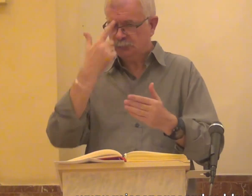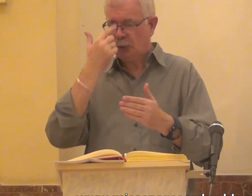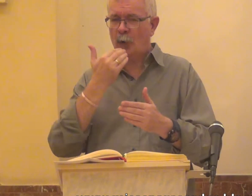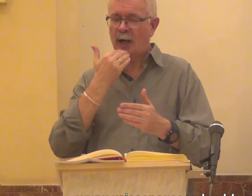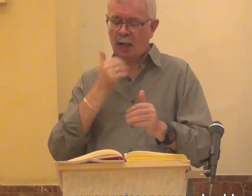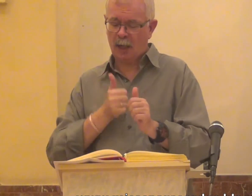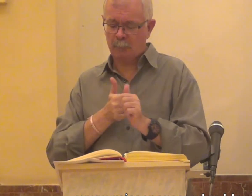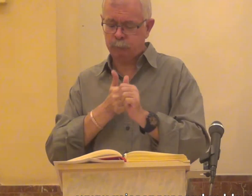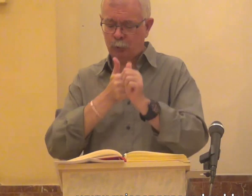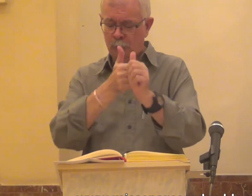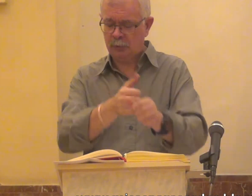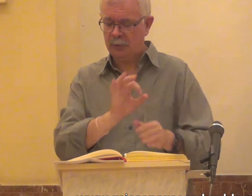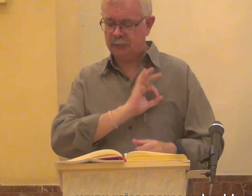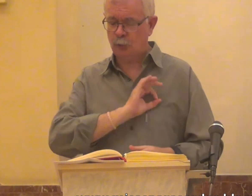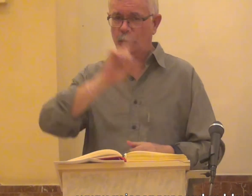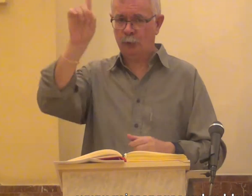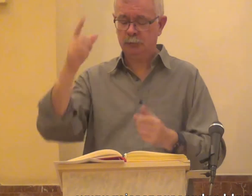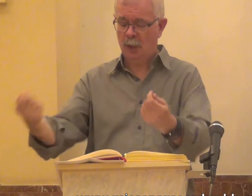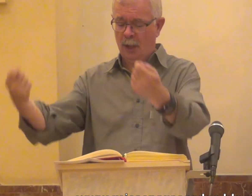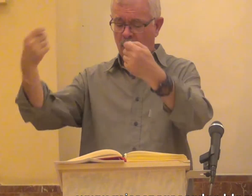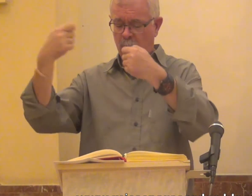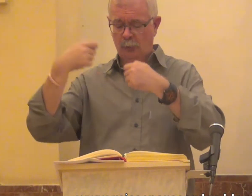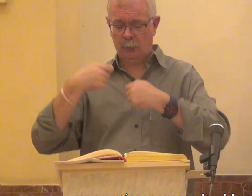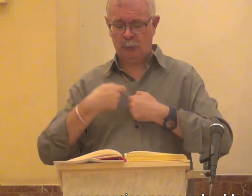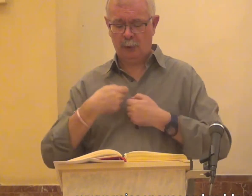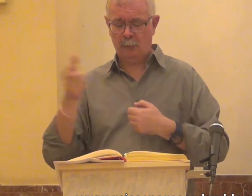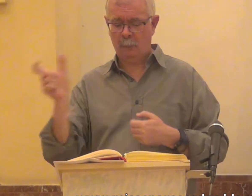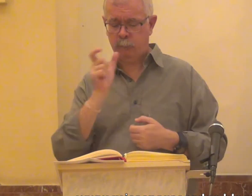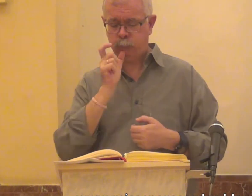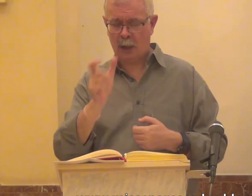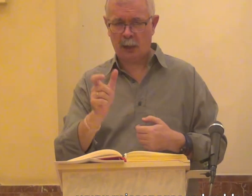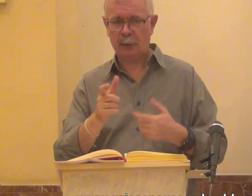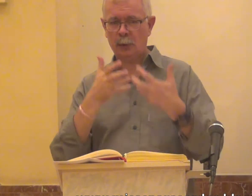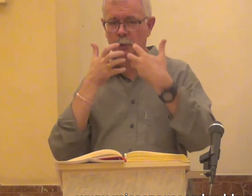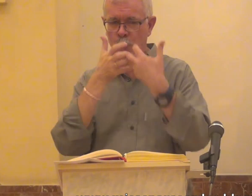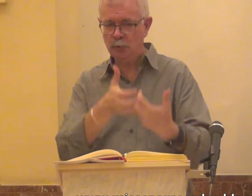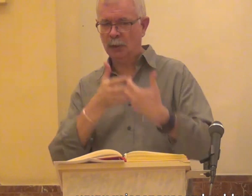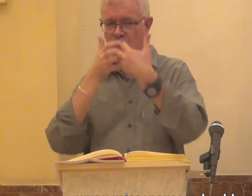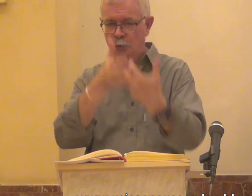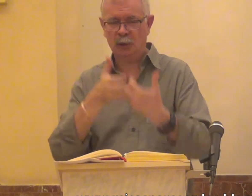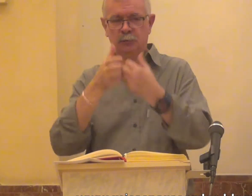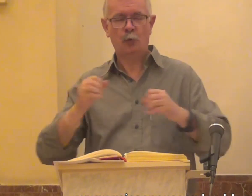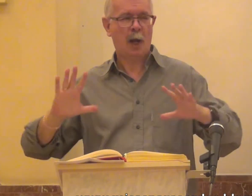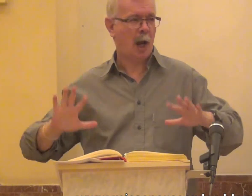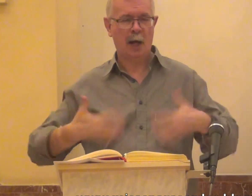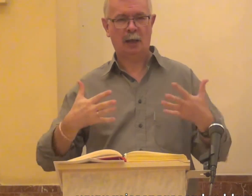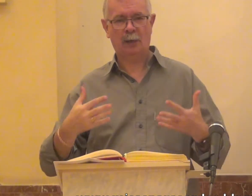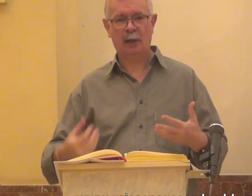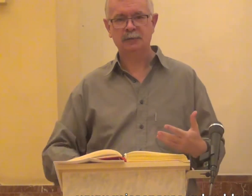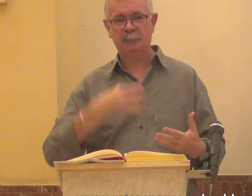Y vosotros seguisteis nuestro ejemplo y el del Señor acogiendo la palabra